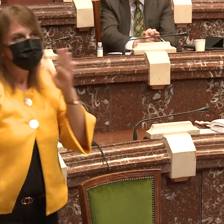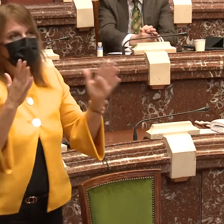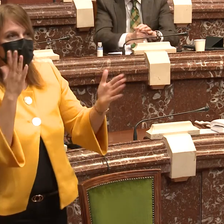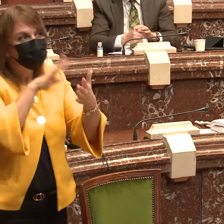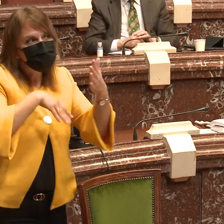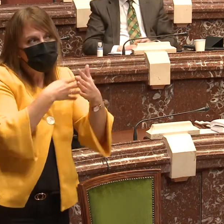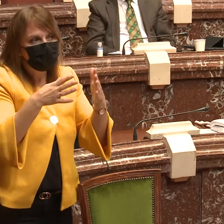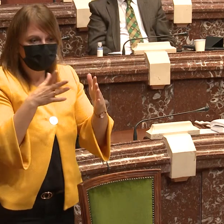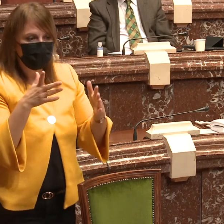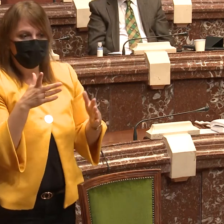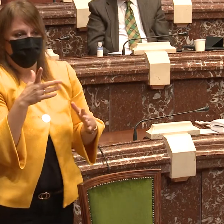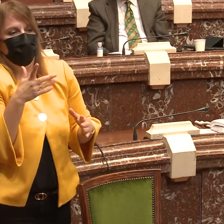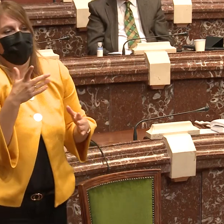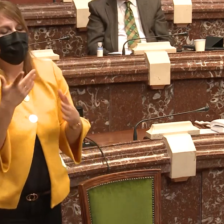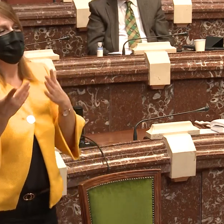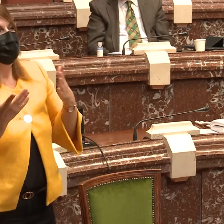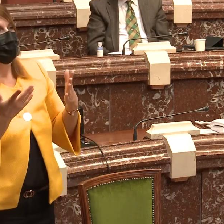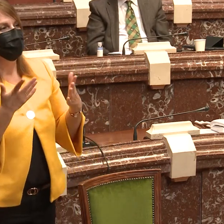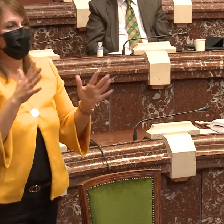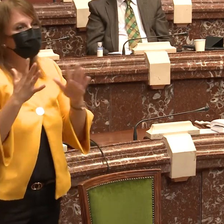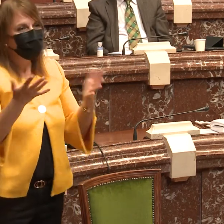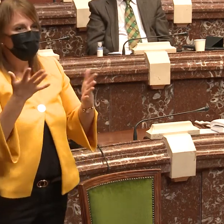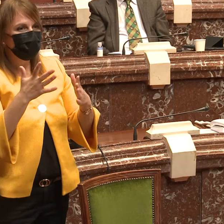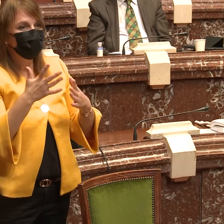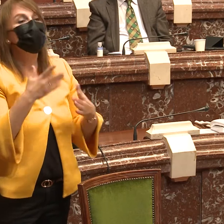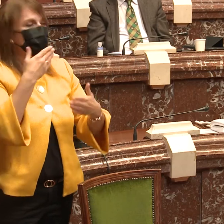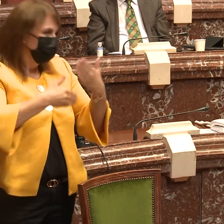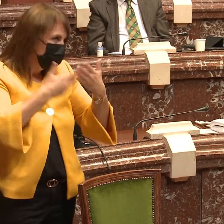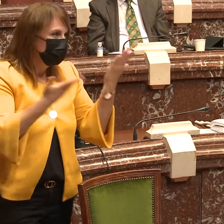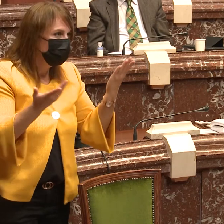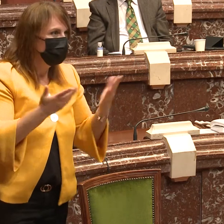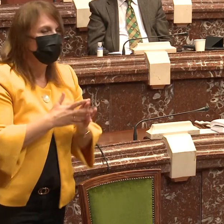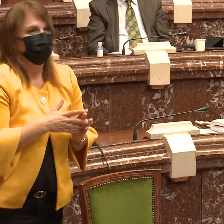Creo que es de las nueve hasta las diez o así, hay un horario muy limitado.